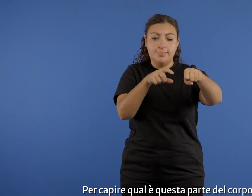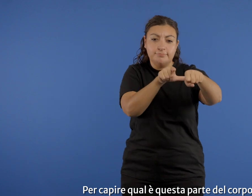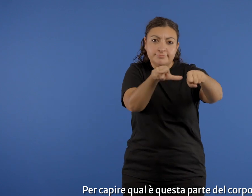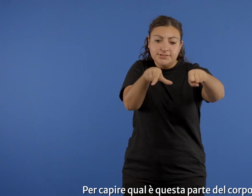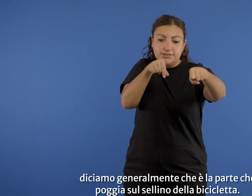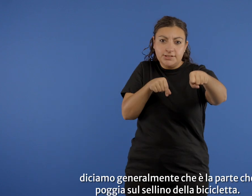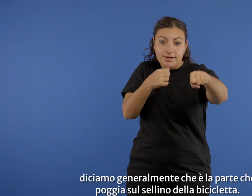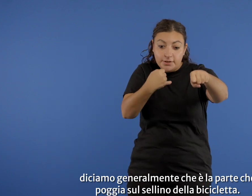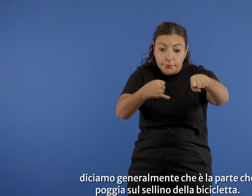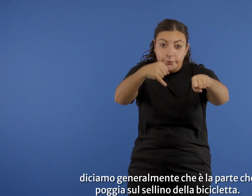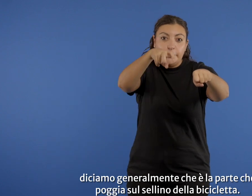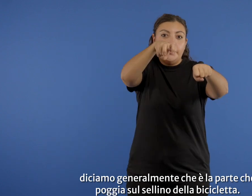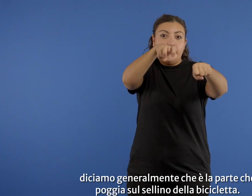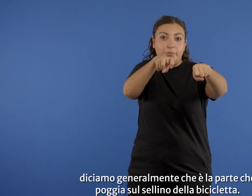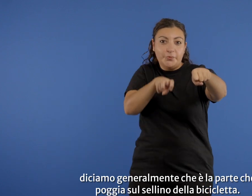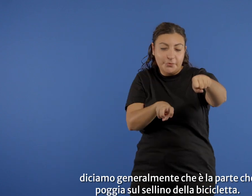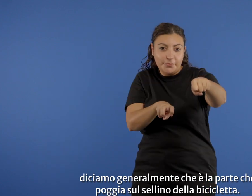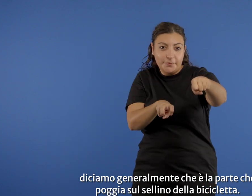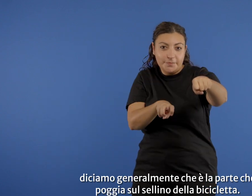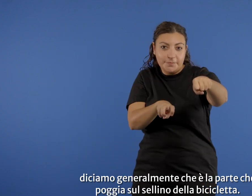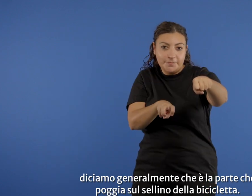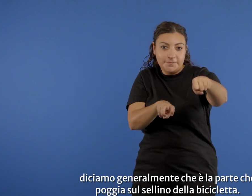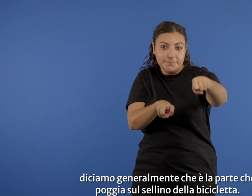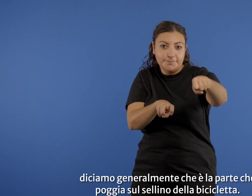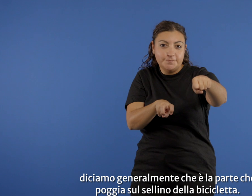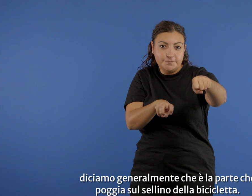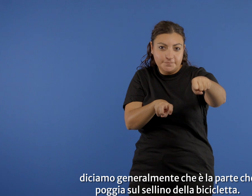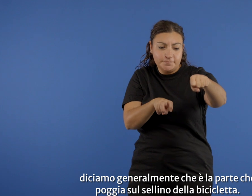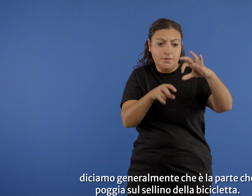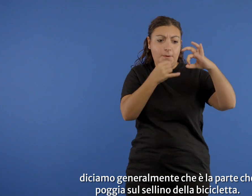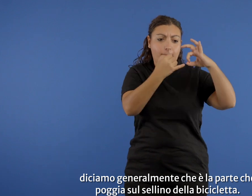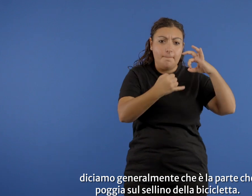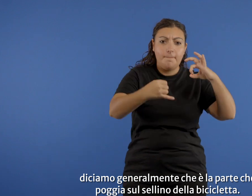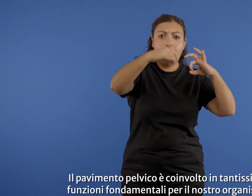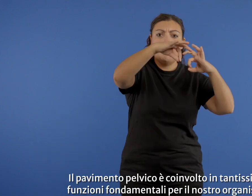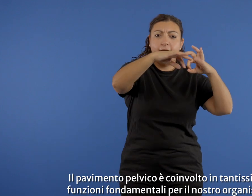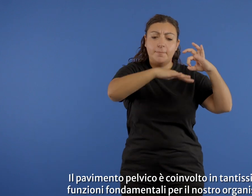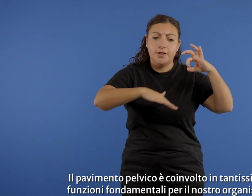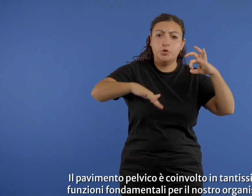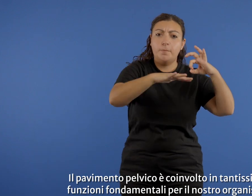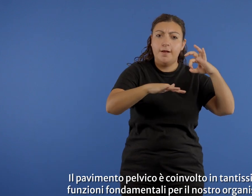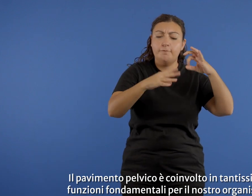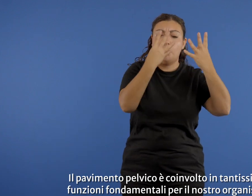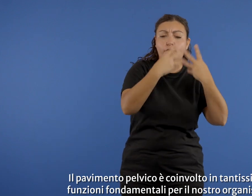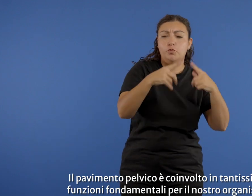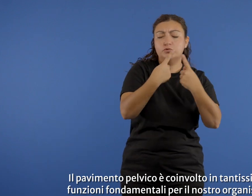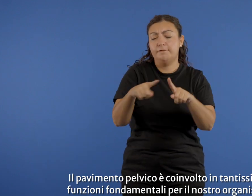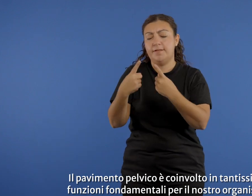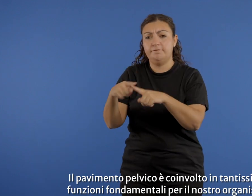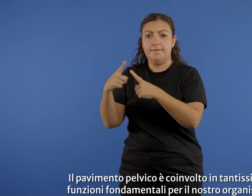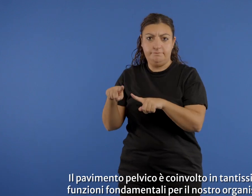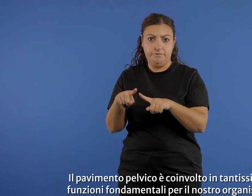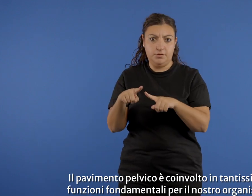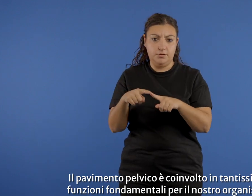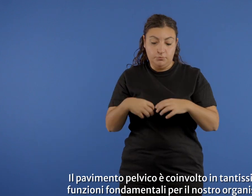parte del corpo, diciamo generalmente che è la parte che poggia sul sellino della bicicletta. Il pavimento pelvico è coinvolto